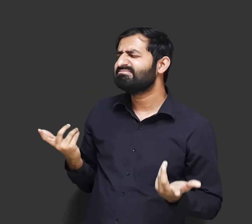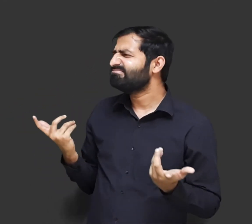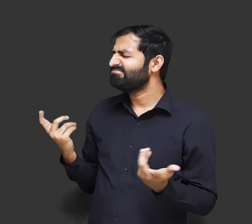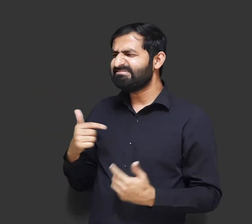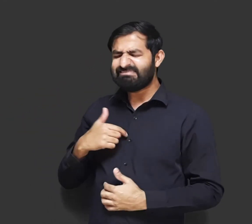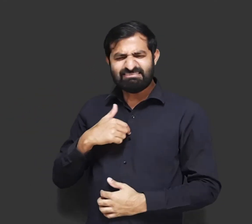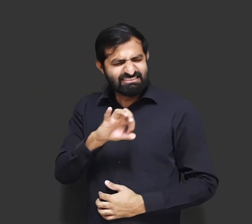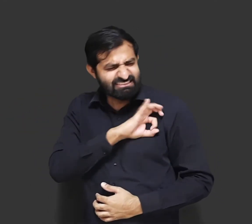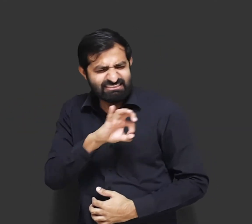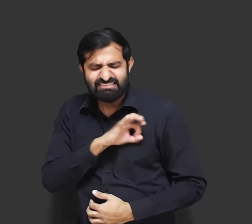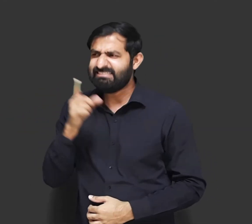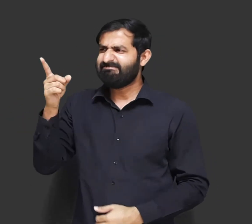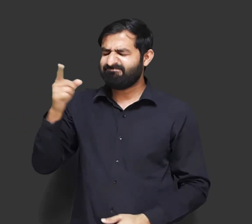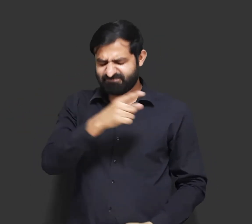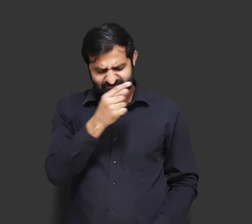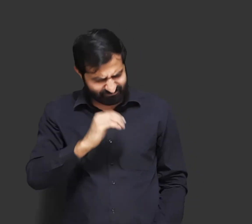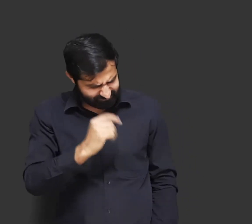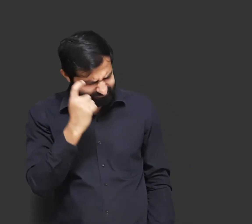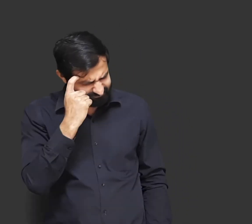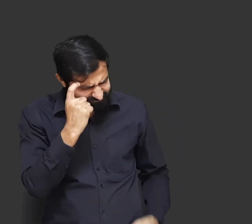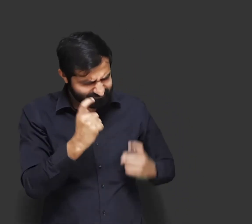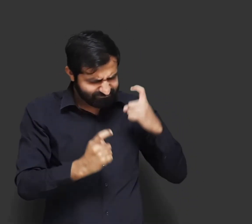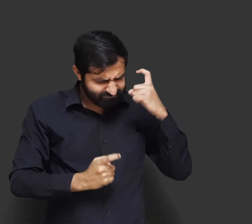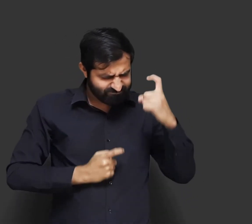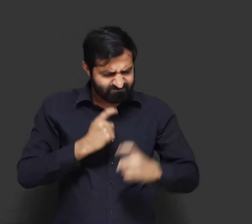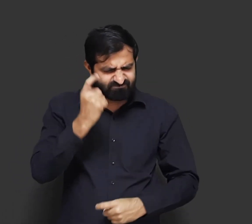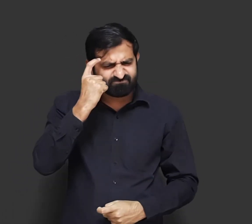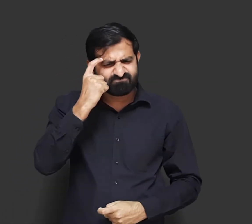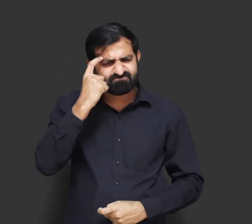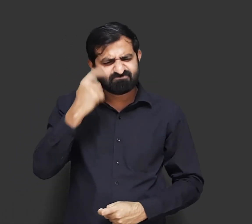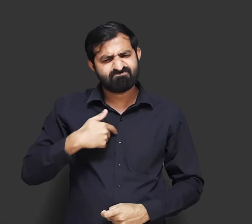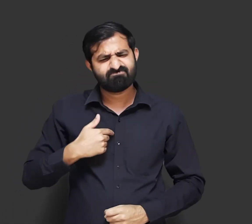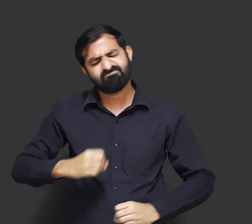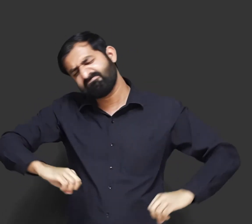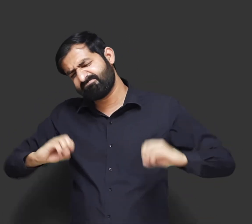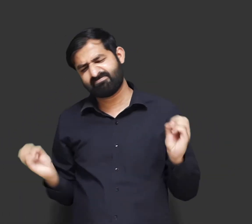कहेंगे, और मुझे वह बहुत पसंद ह बहुत सोचने के बाद उसके दिमाग में एक विचार आया